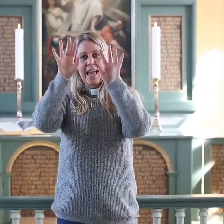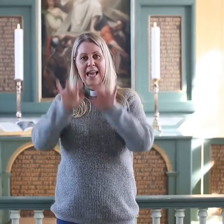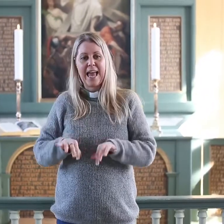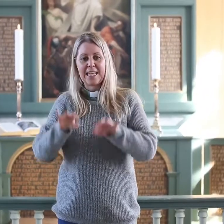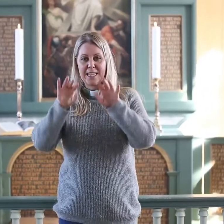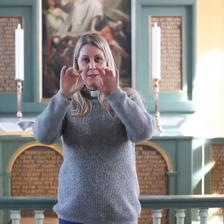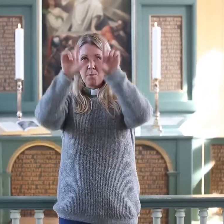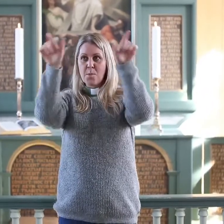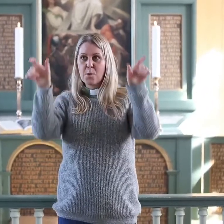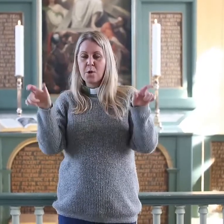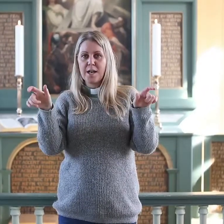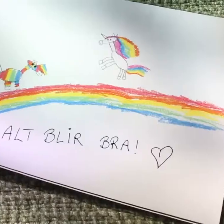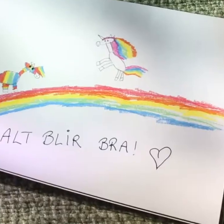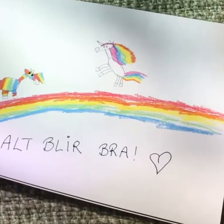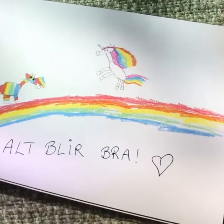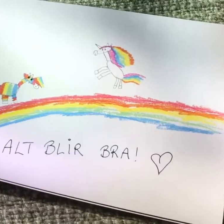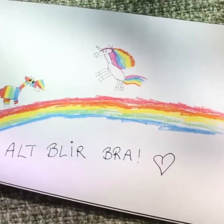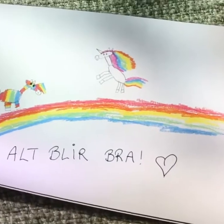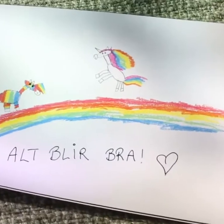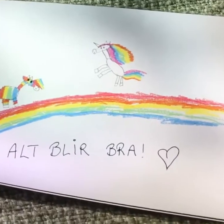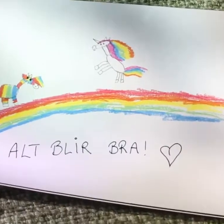så kanskje barna kan tegne regnbue.